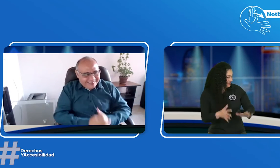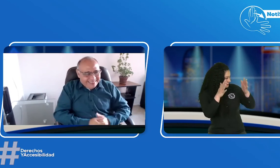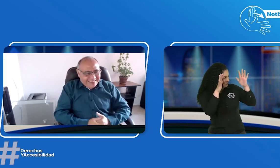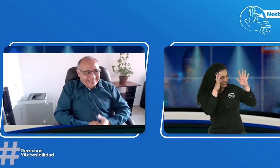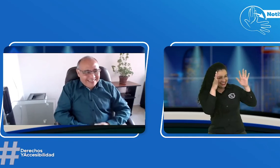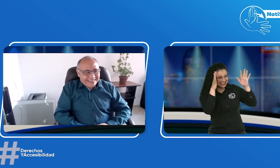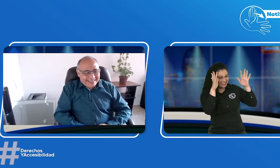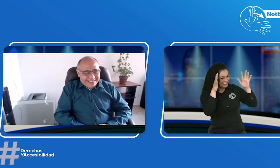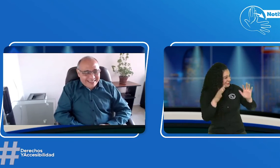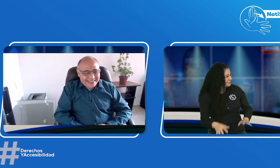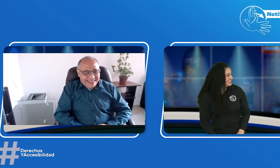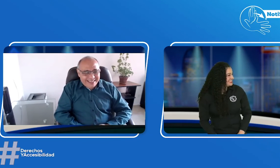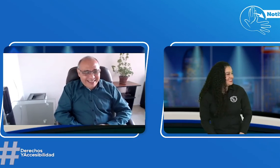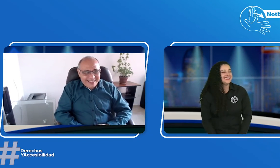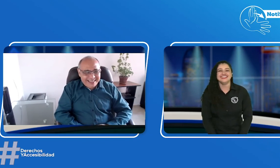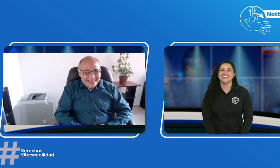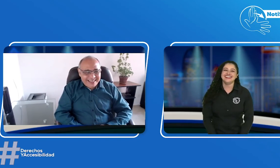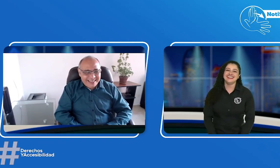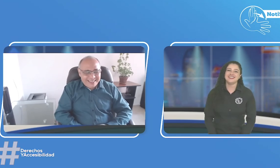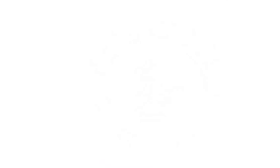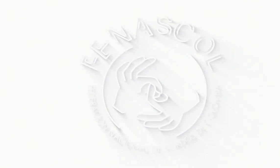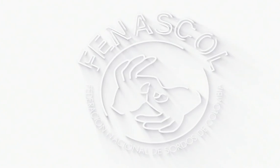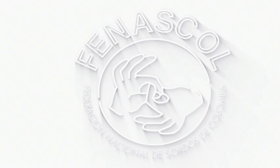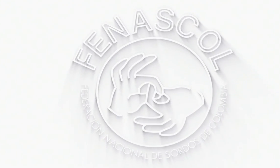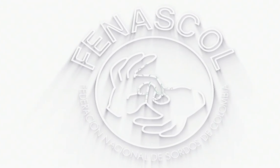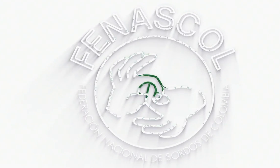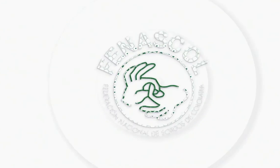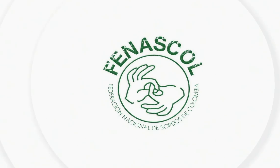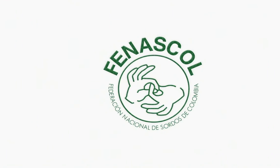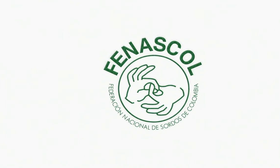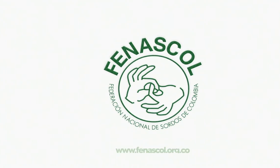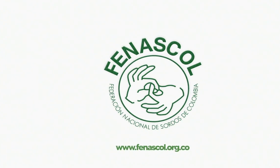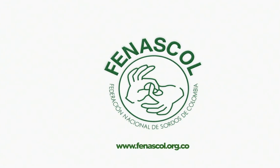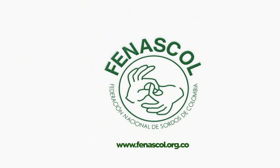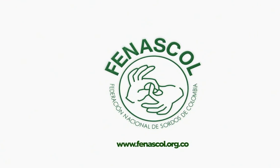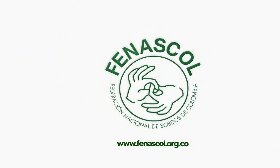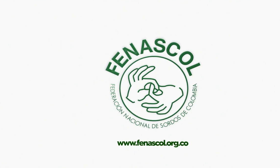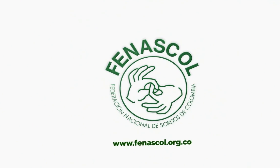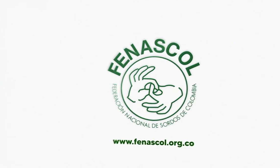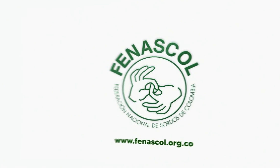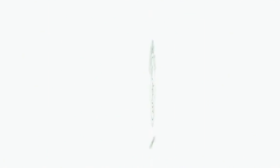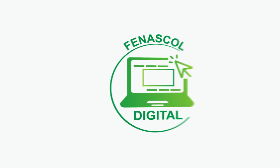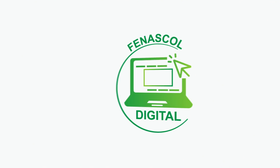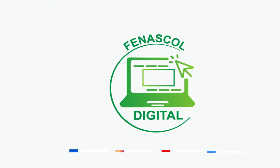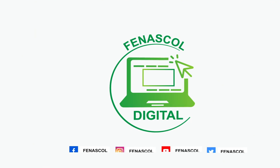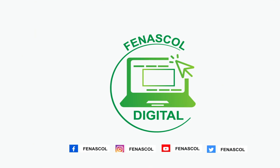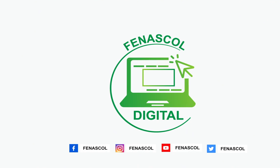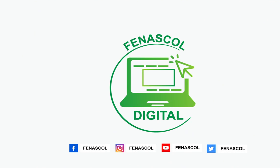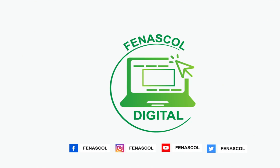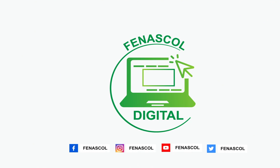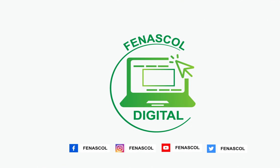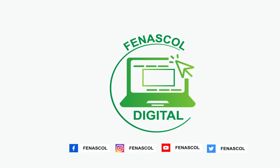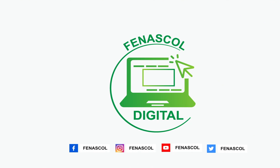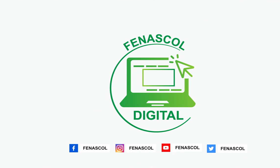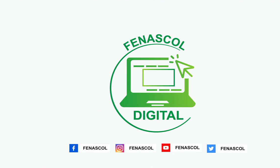Federación Mundial de Sordos. ¡Felicitaciones, comisionado! ¡Lo celebramos! ¡Gracias! ¡Gracias! ¡Gracias! ¡Gracias!